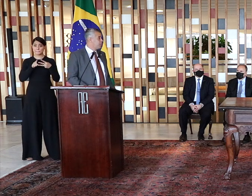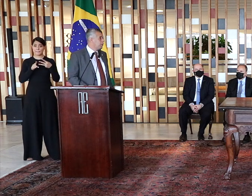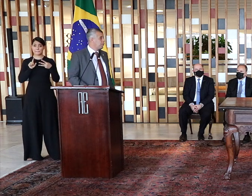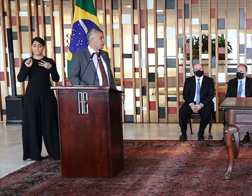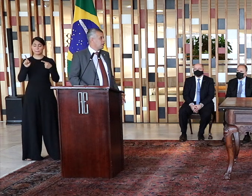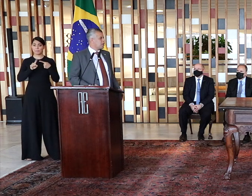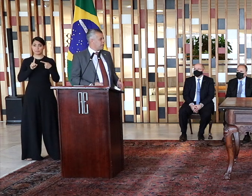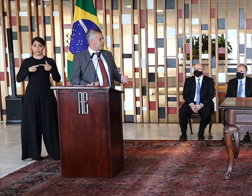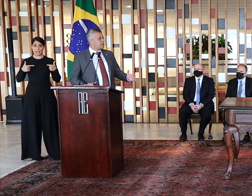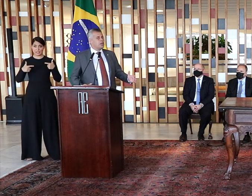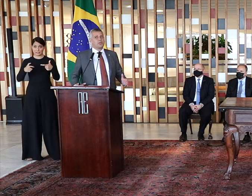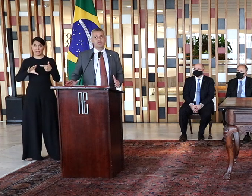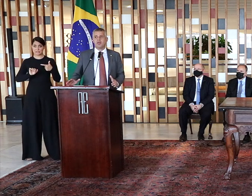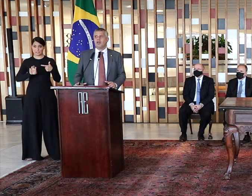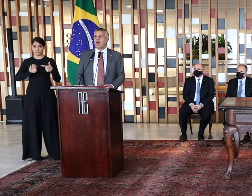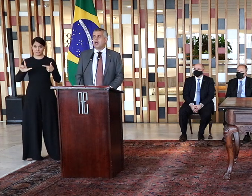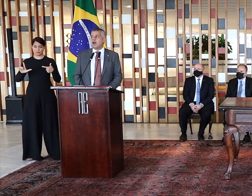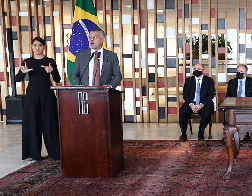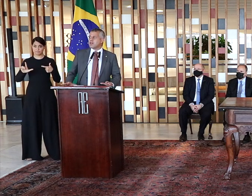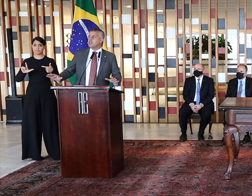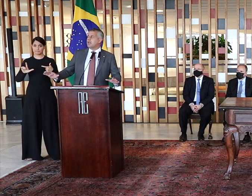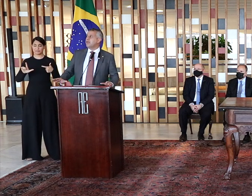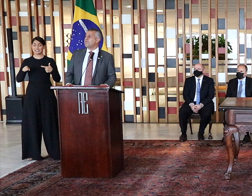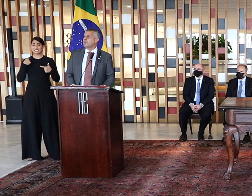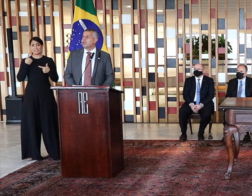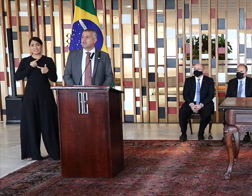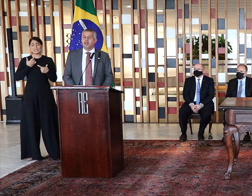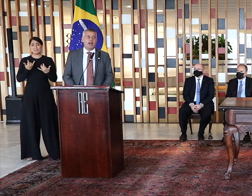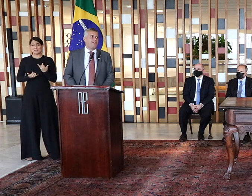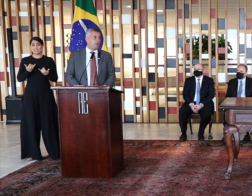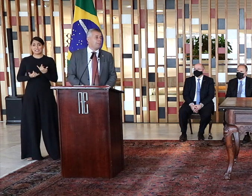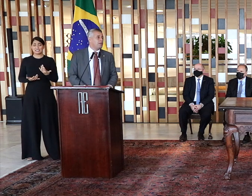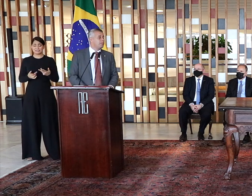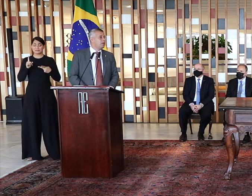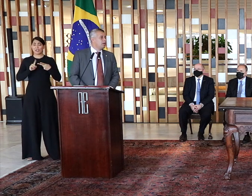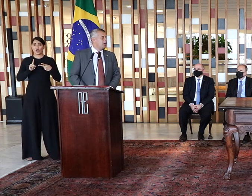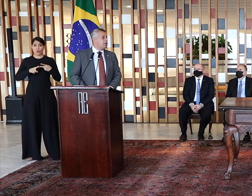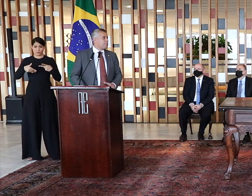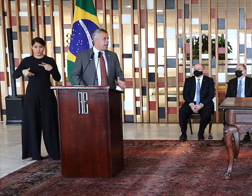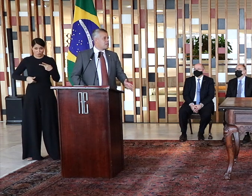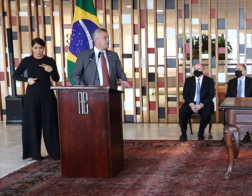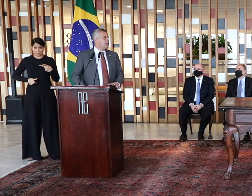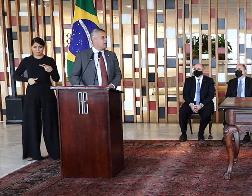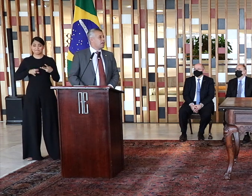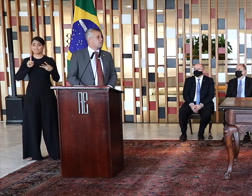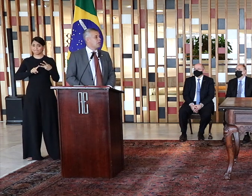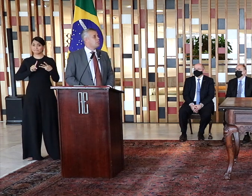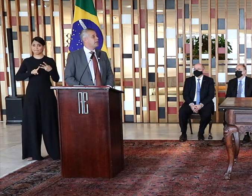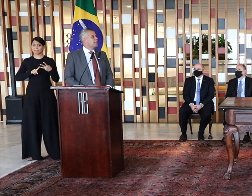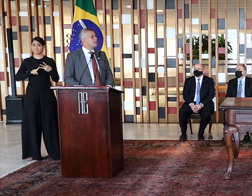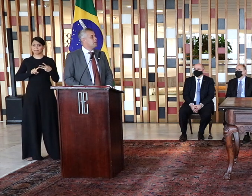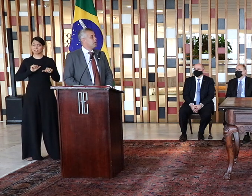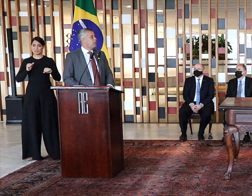a guerra civil, nós parece que estamos à margem dela, a fome e a peste que